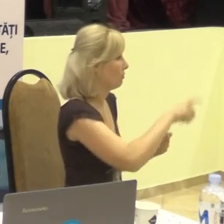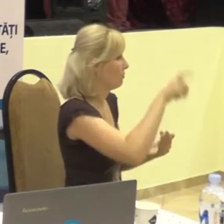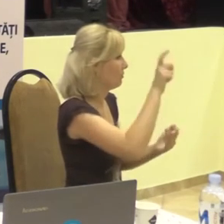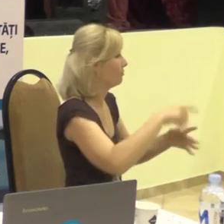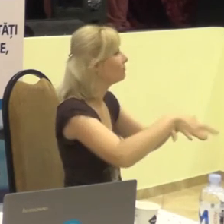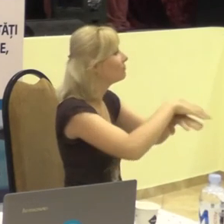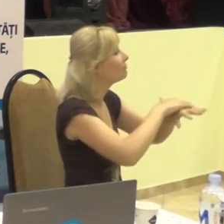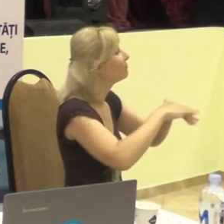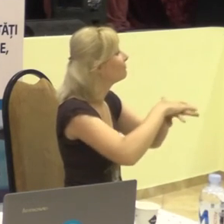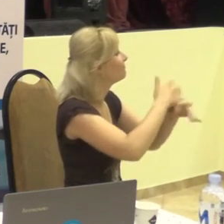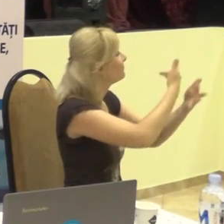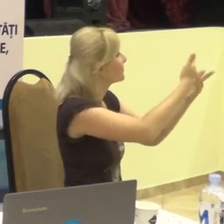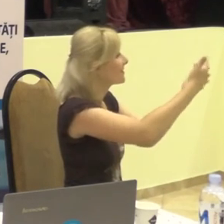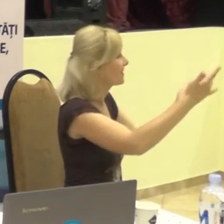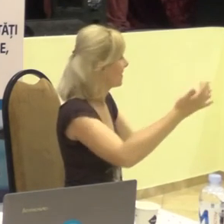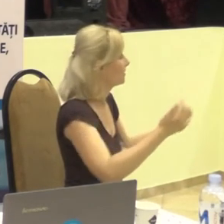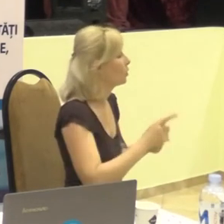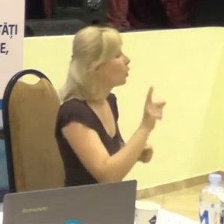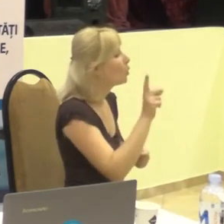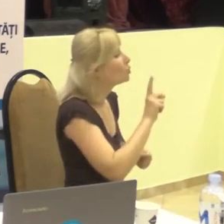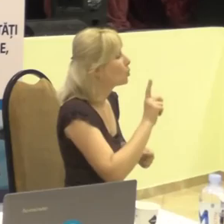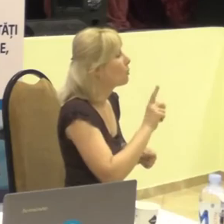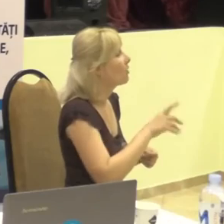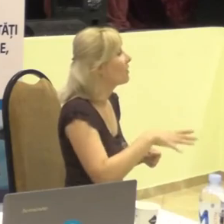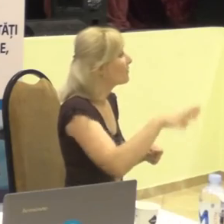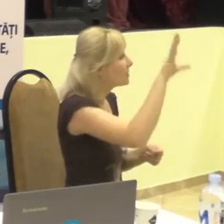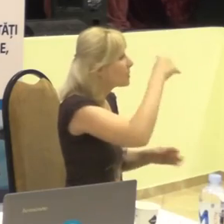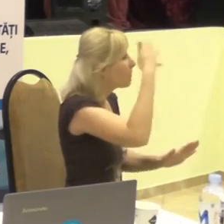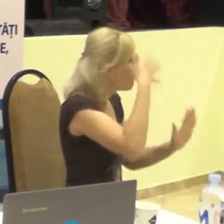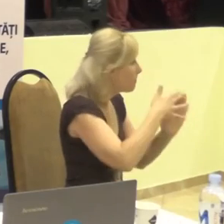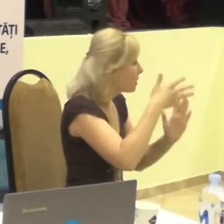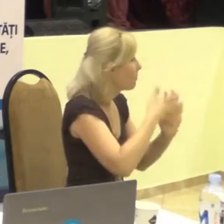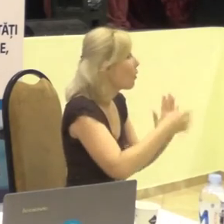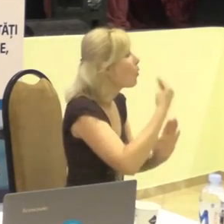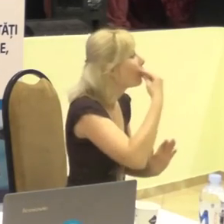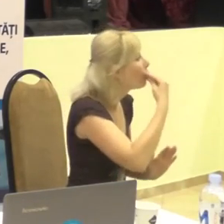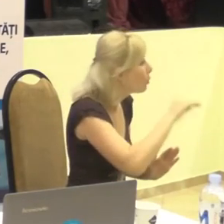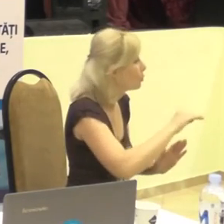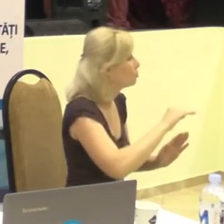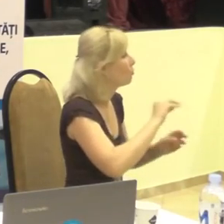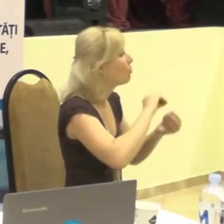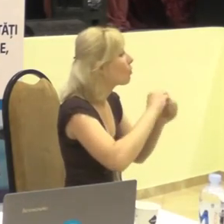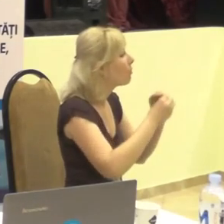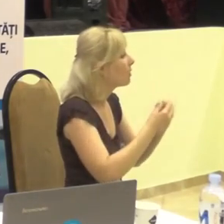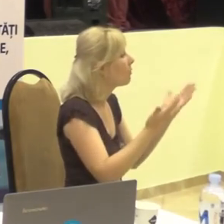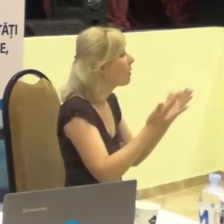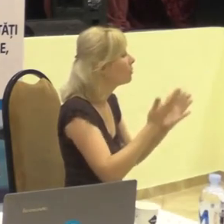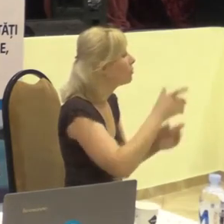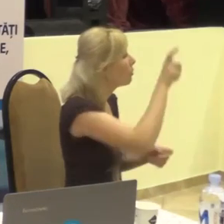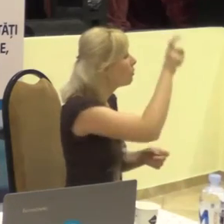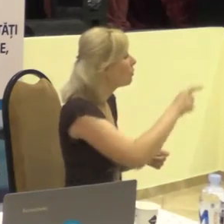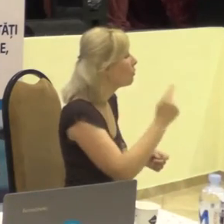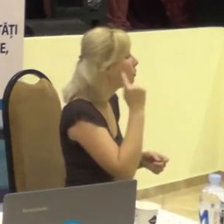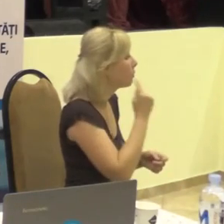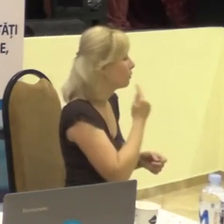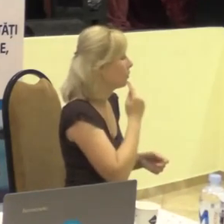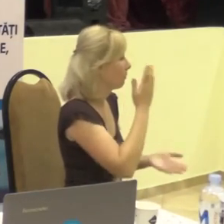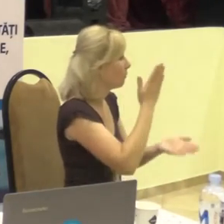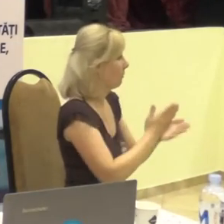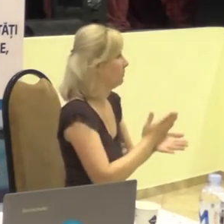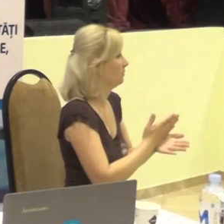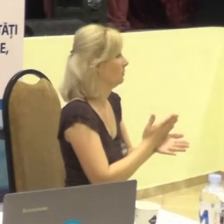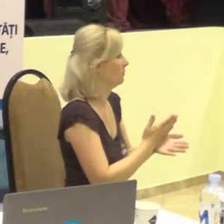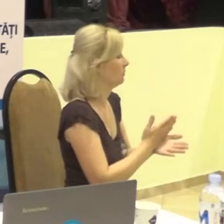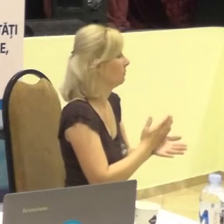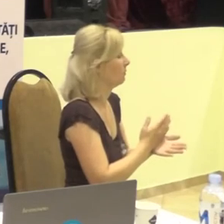exterioară, în așa fel ca să înțelegem mai bine problemele cu care se confruntă persoanele cu dizabilități